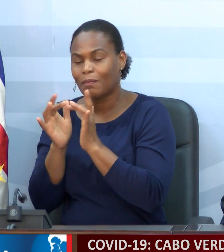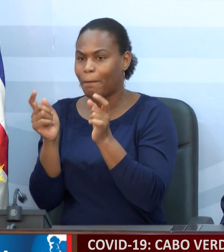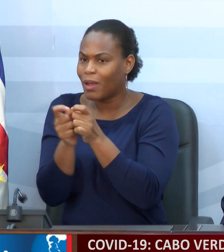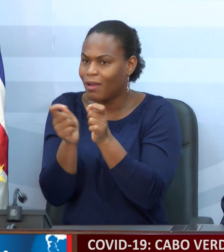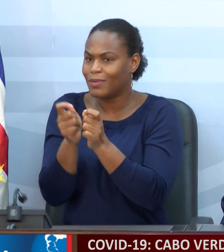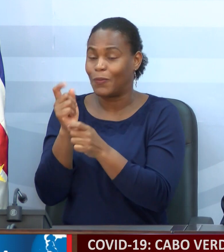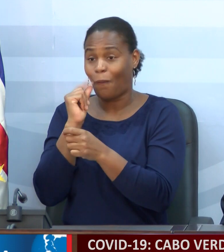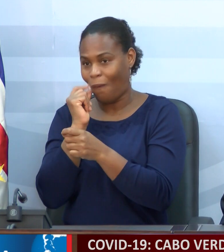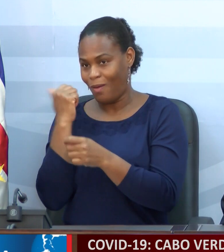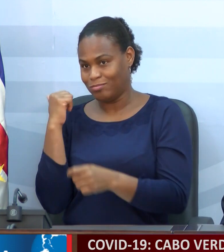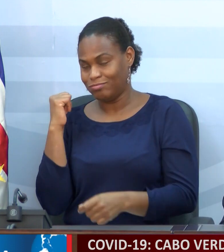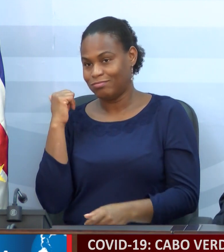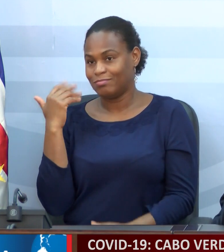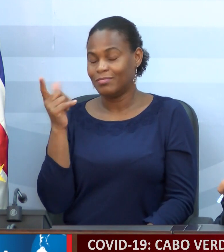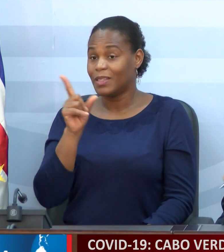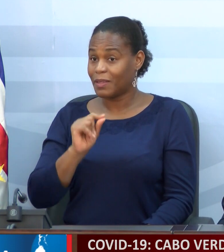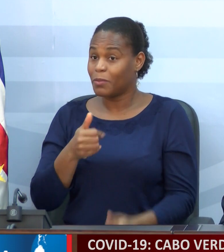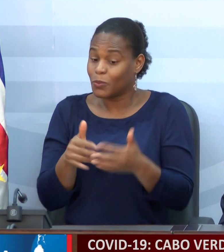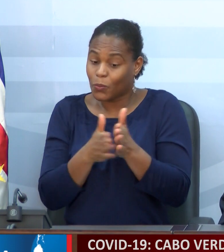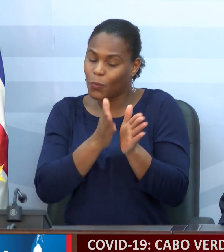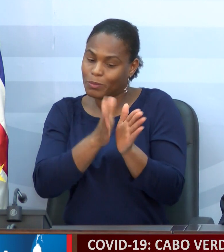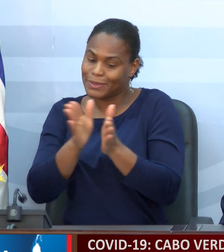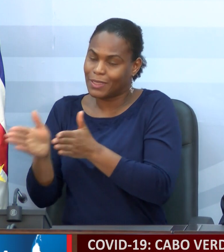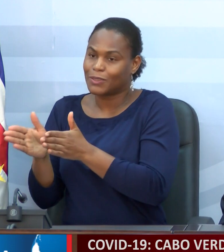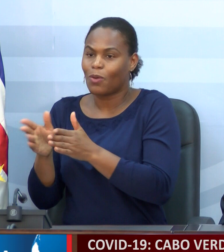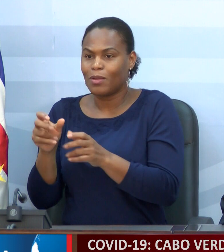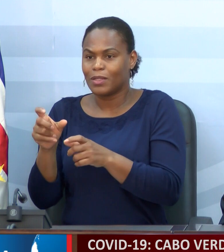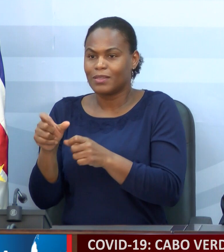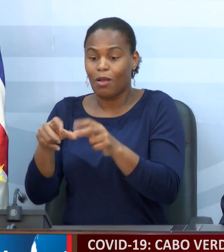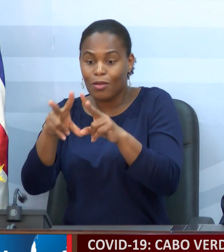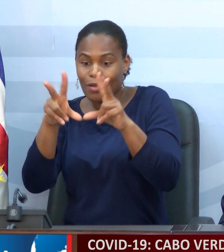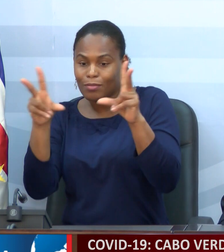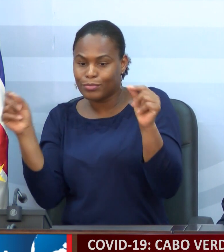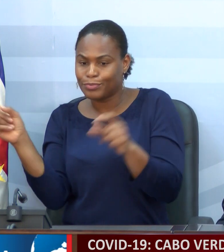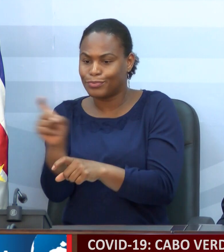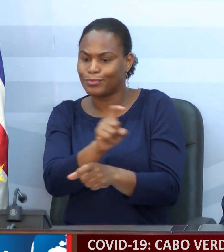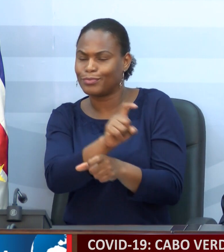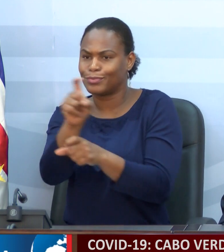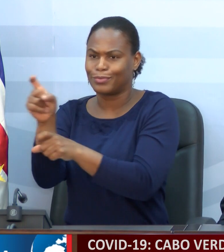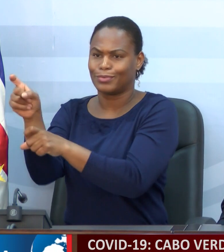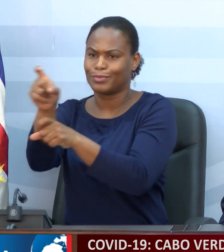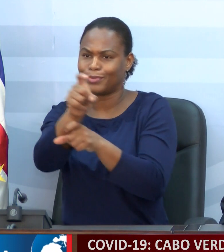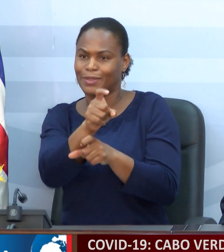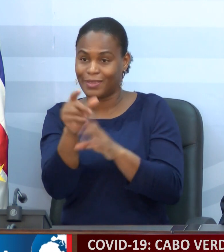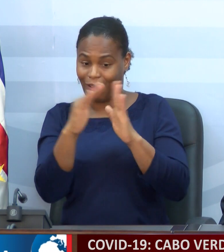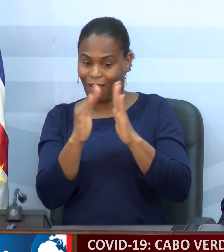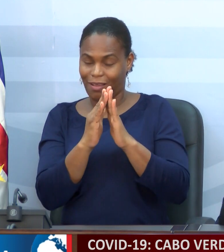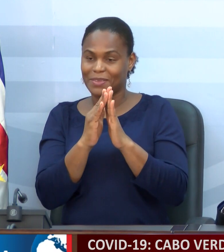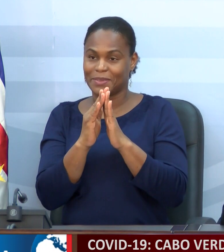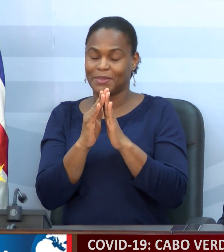do indivíduo. E todo o processo também de desinfecção está em curso das casas para podermos